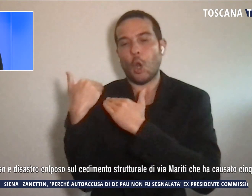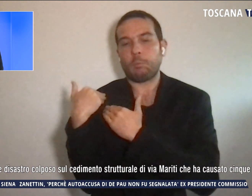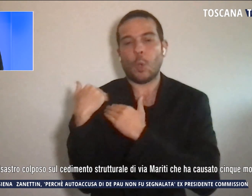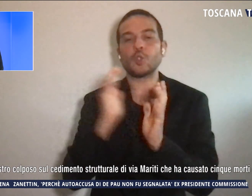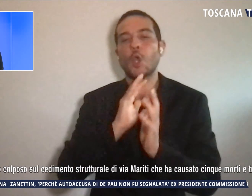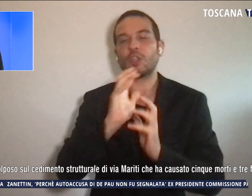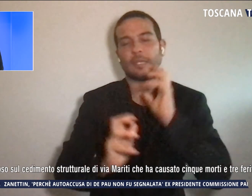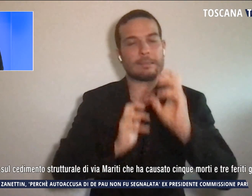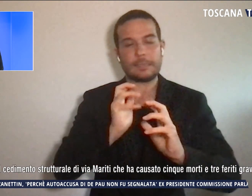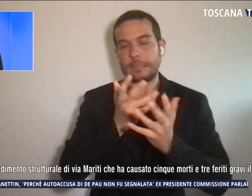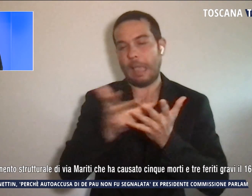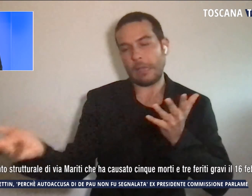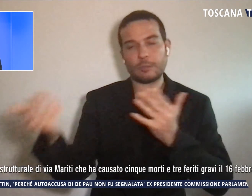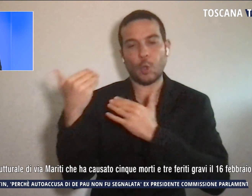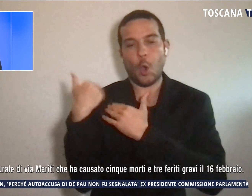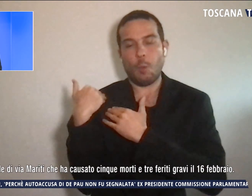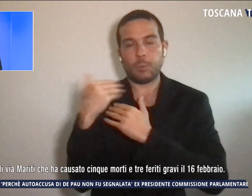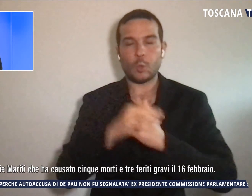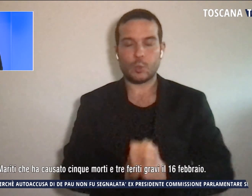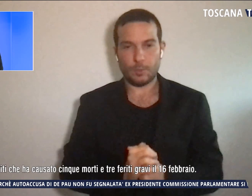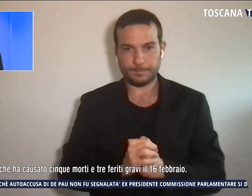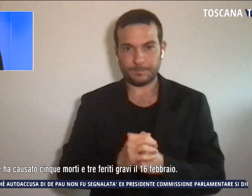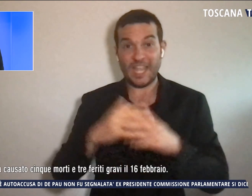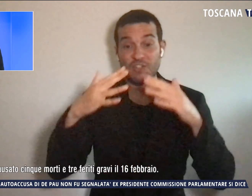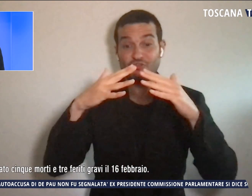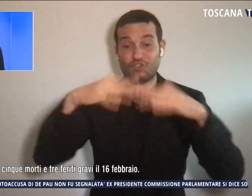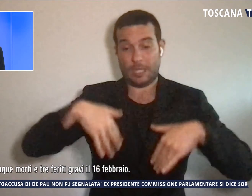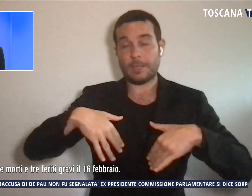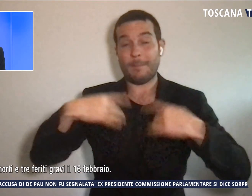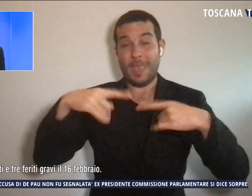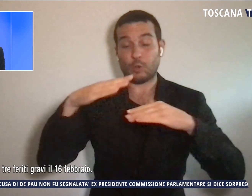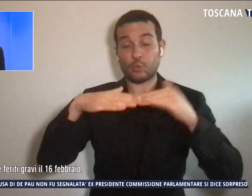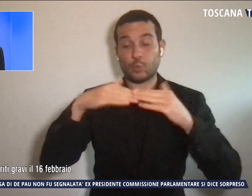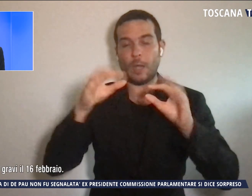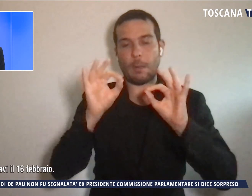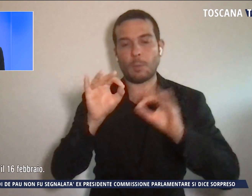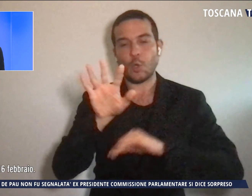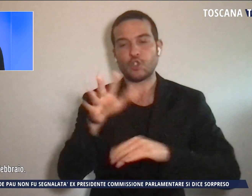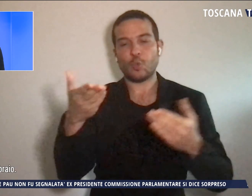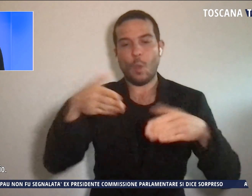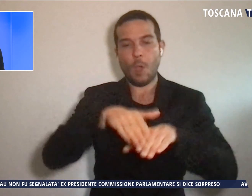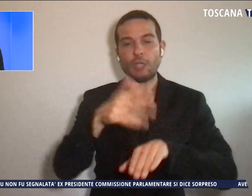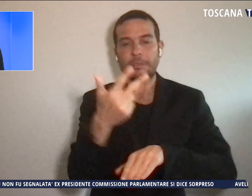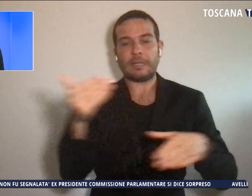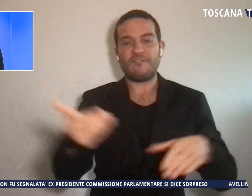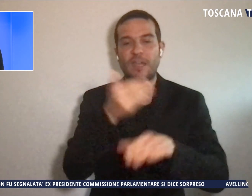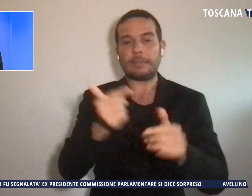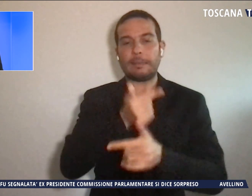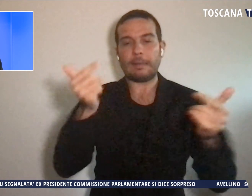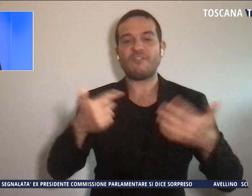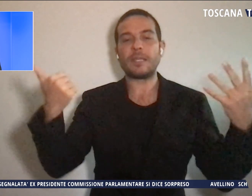sul cedimento strutturale che ha causato cinque morti e tre feriti gravi il 16